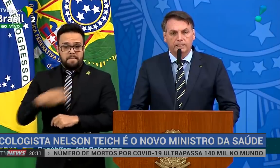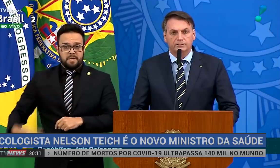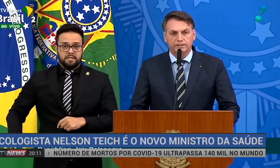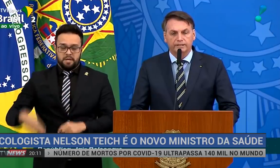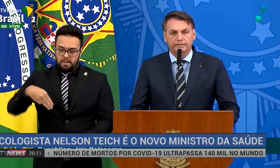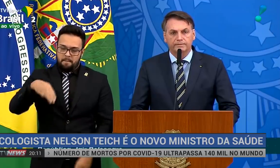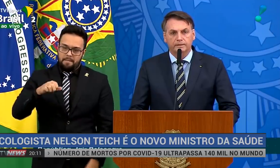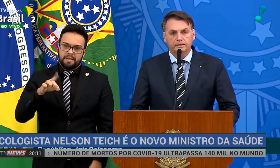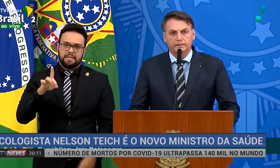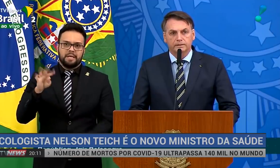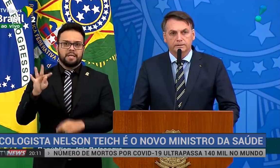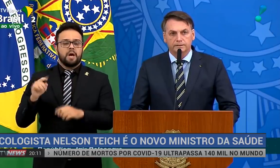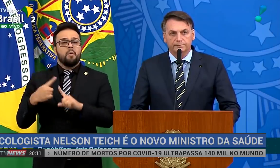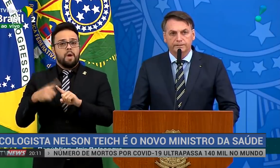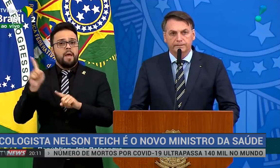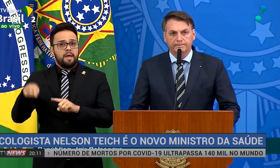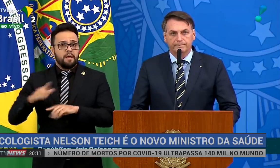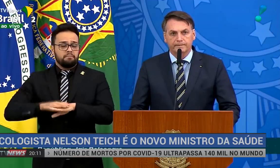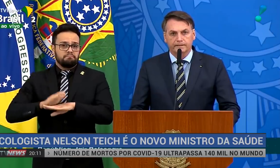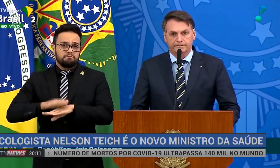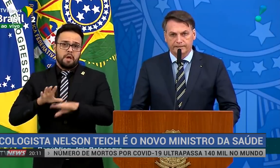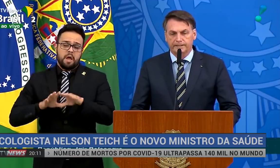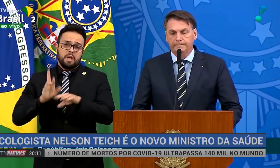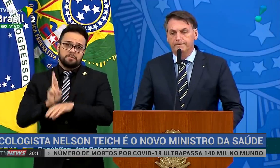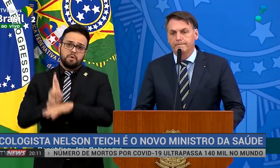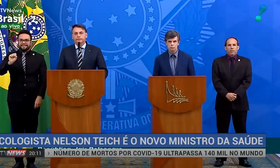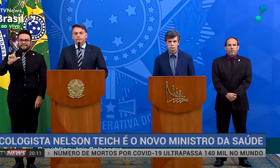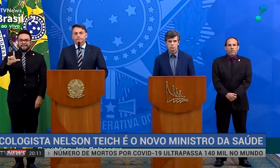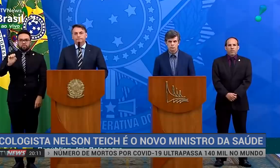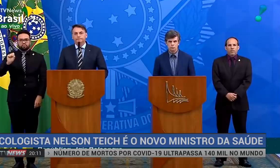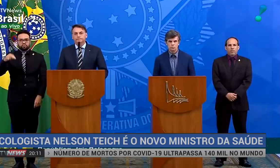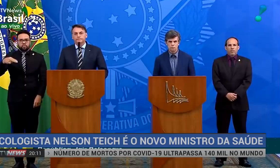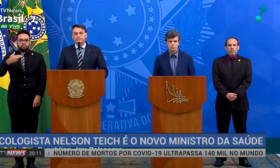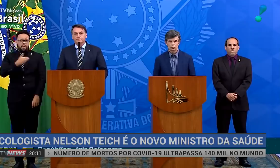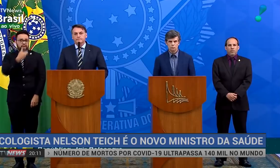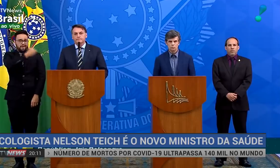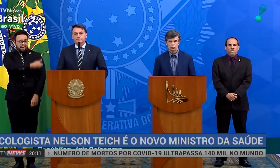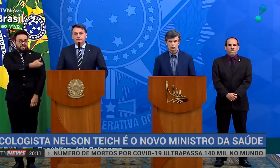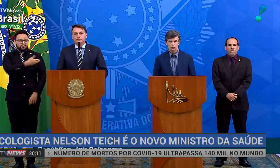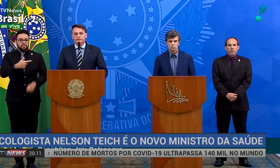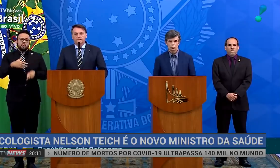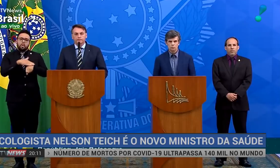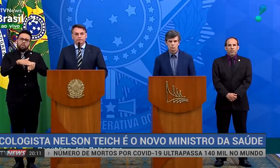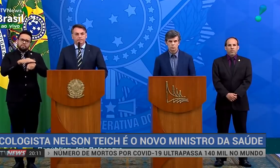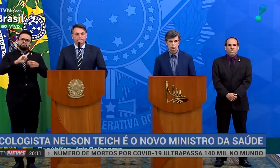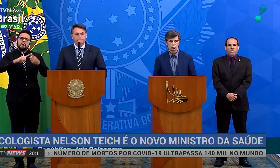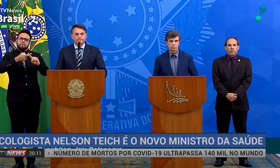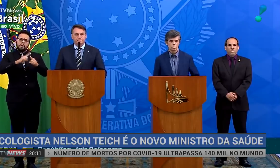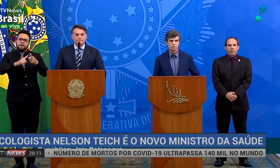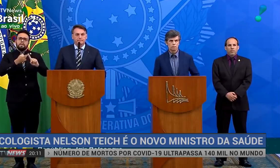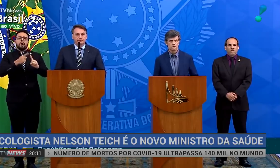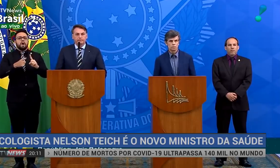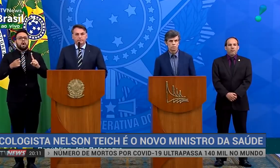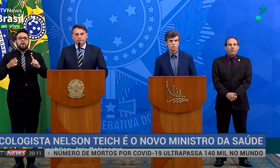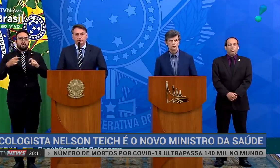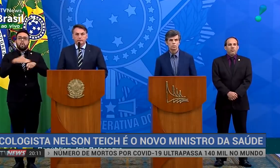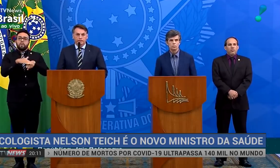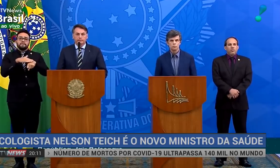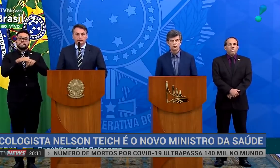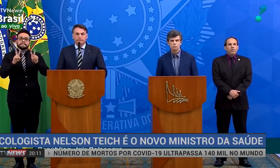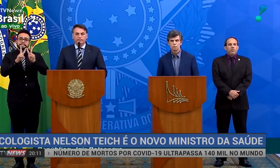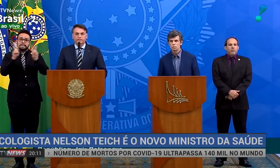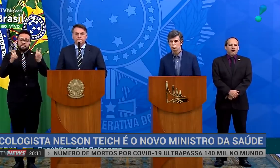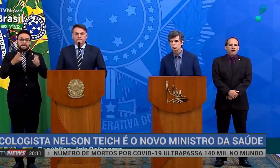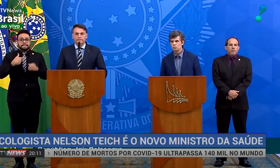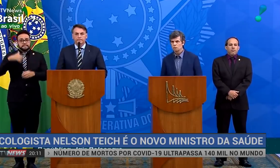como médico, ele achava que devia fazer. O presidente ressaltou que o novo ministro deve providenciar condições